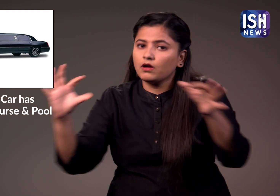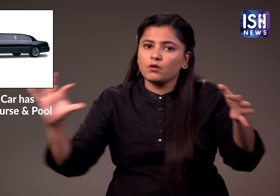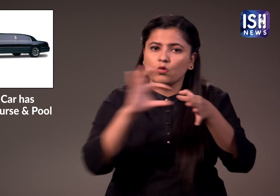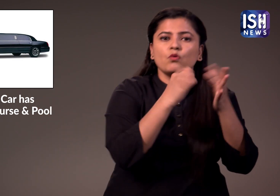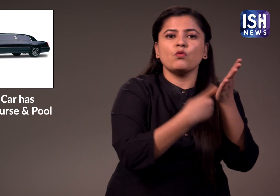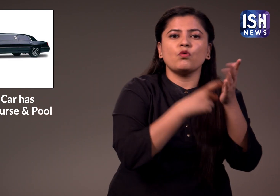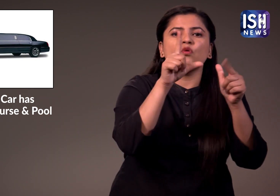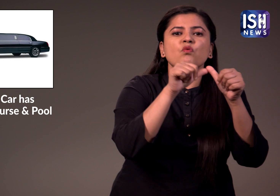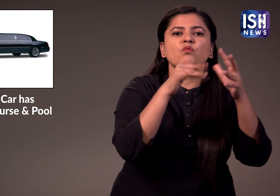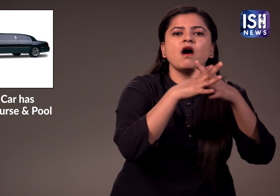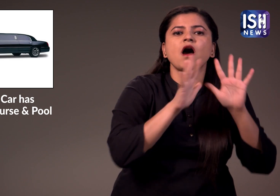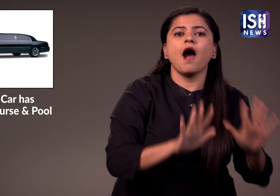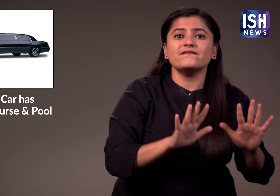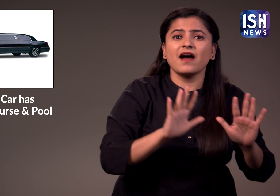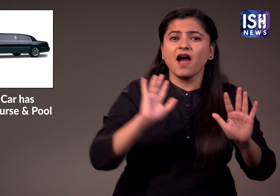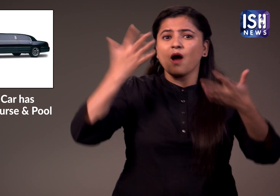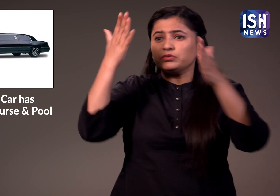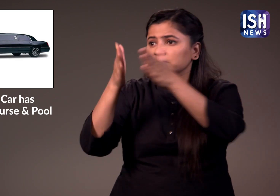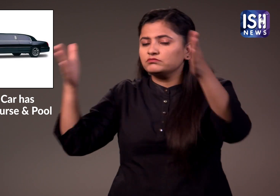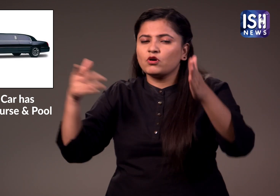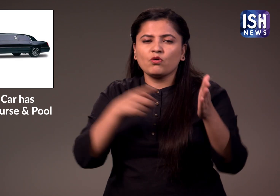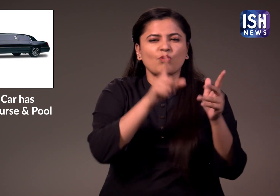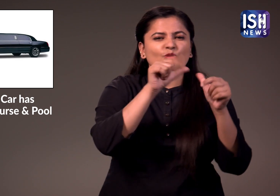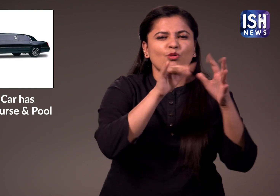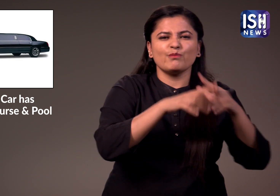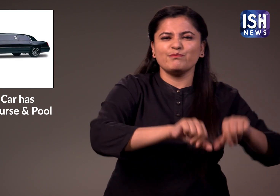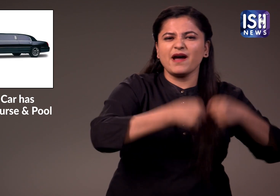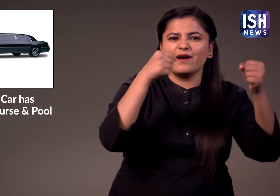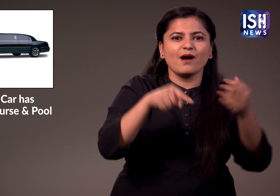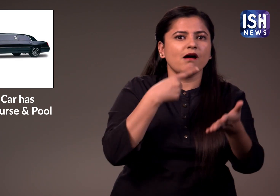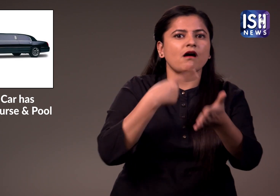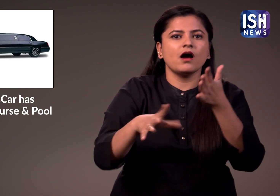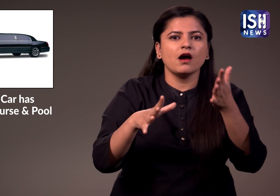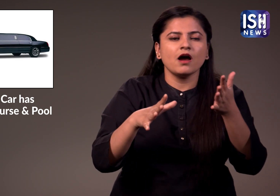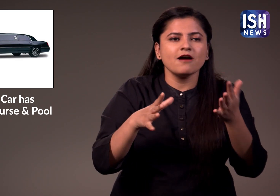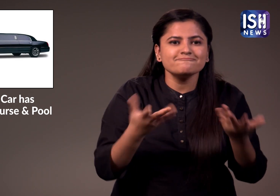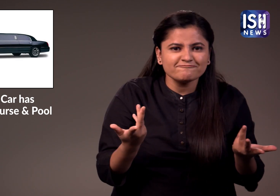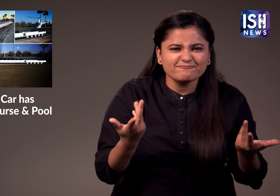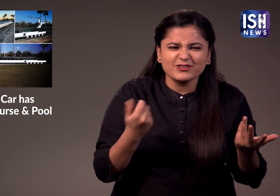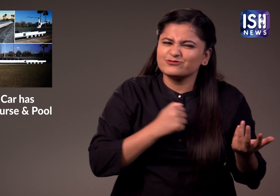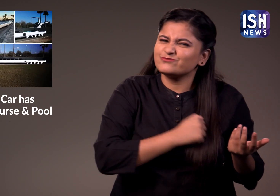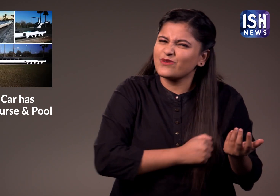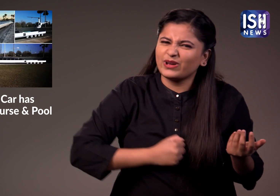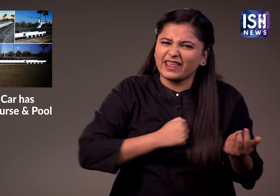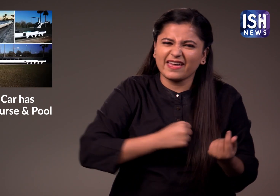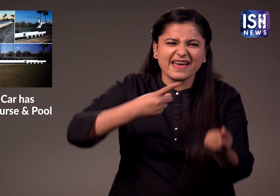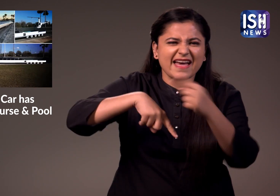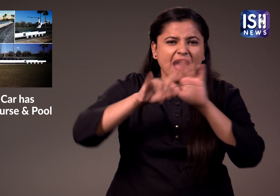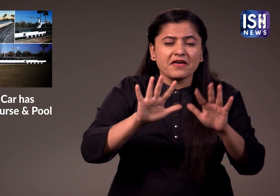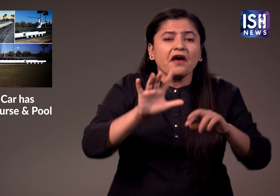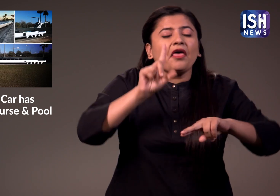आकार को लेकर बनाए गए कानून है और लिमोजीन ऐसे कानूनों में शामिल नहीं है मैं बहुत चर्मिंदा हूँ अगर लोग